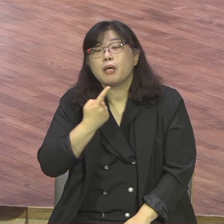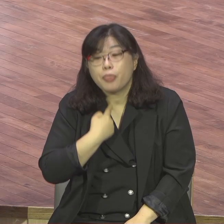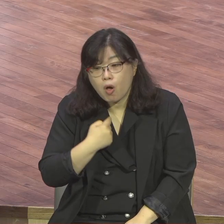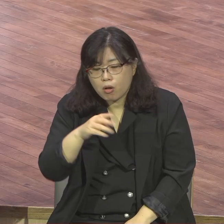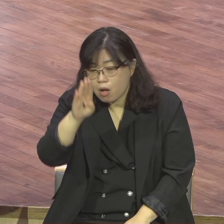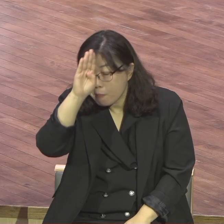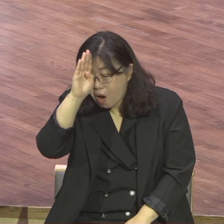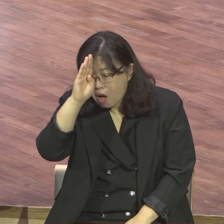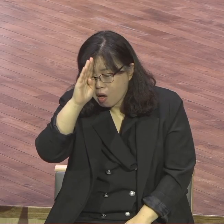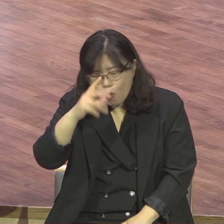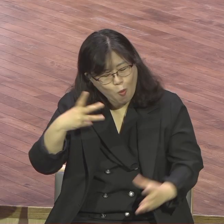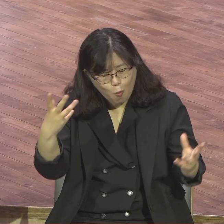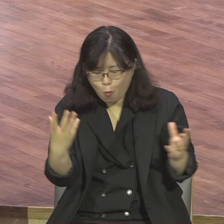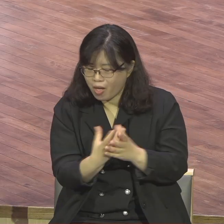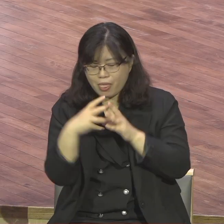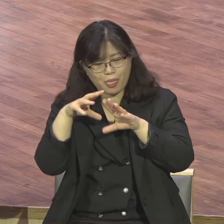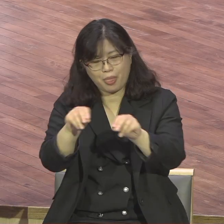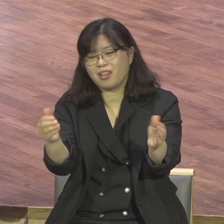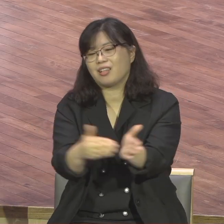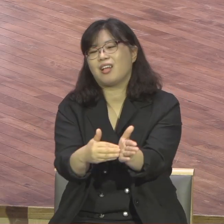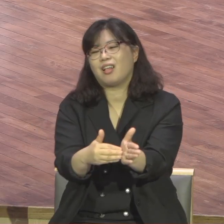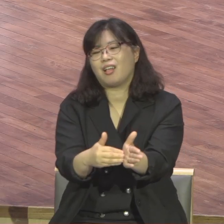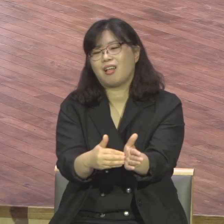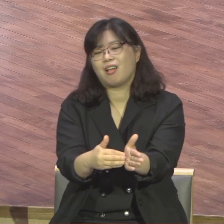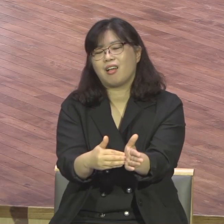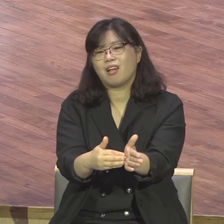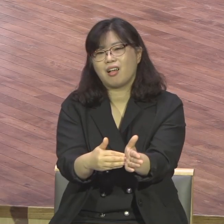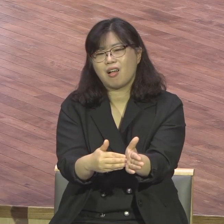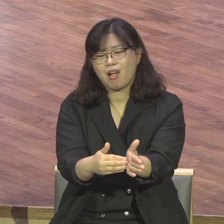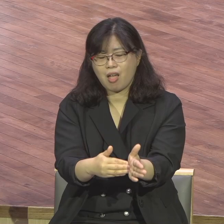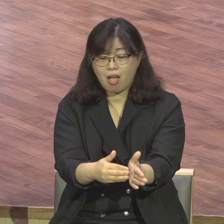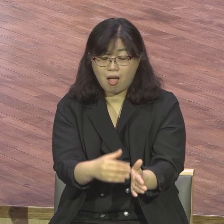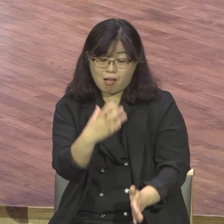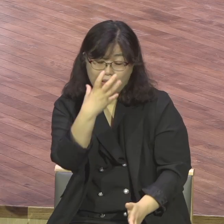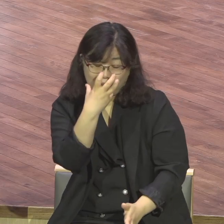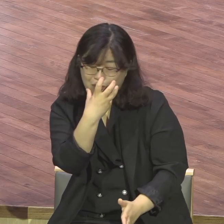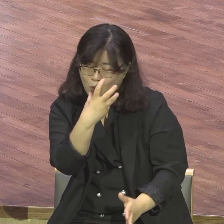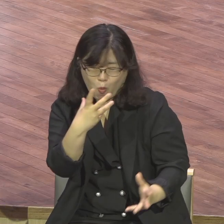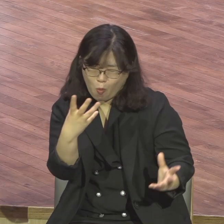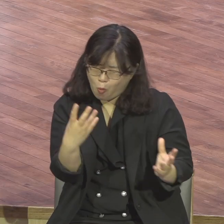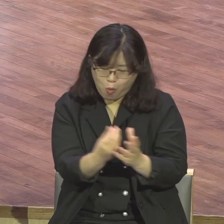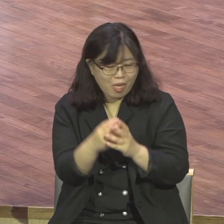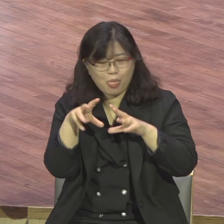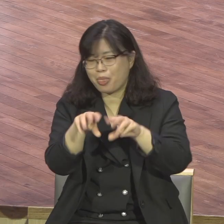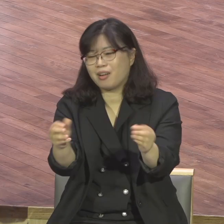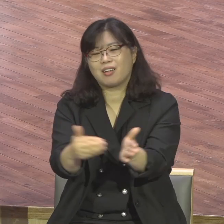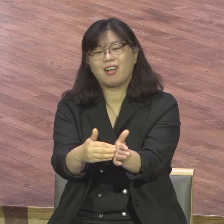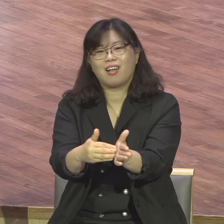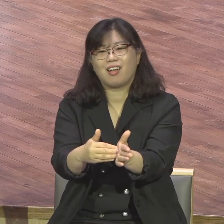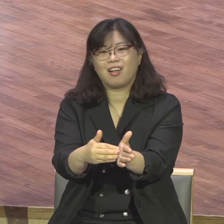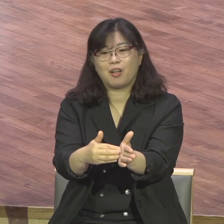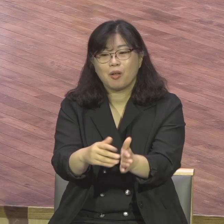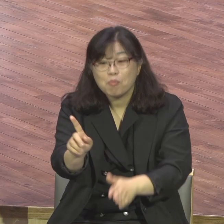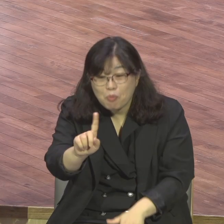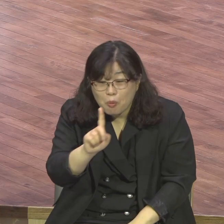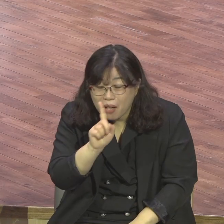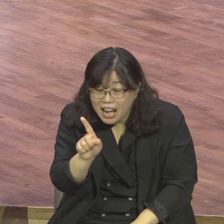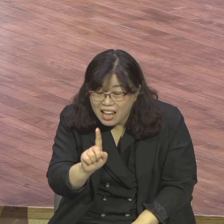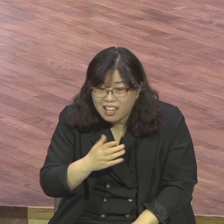여러분 예배를 통해서 치유하라고 기적이 일어납니다 예배를 통해서 내